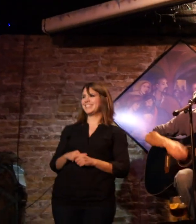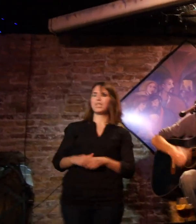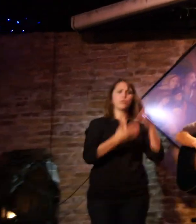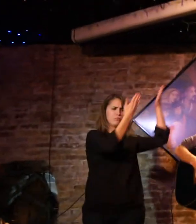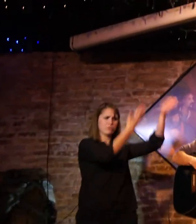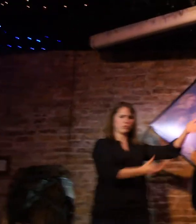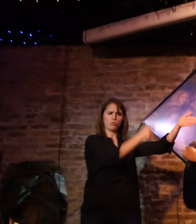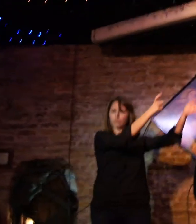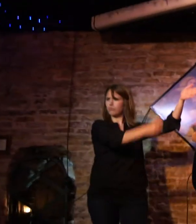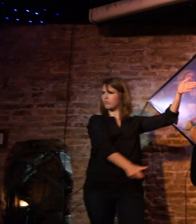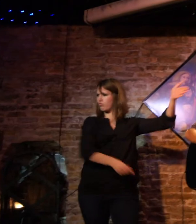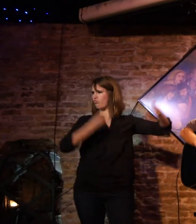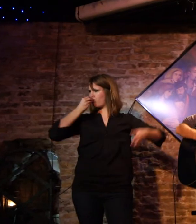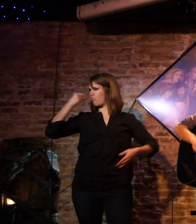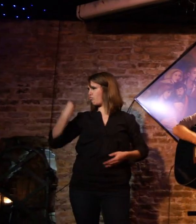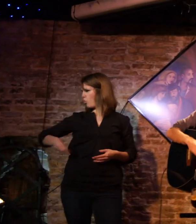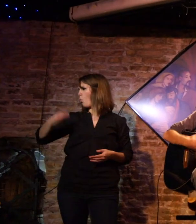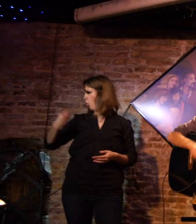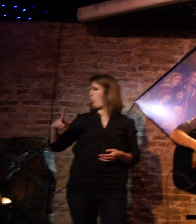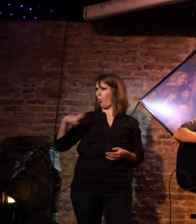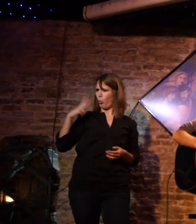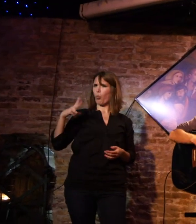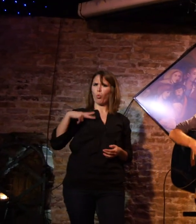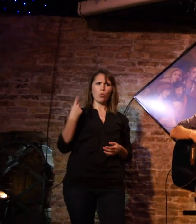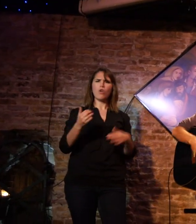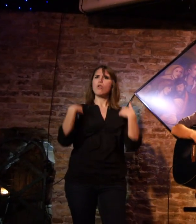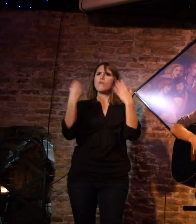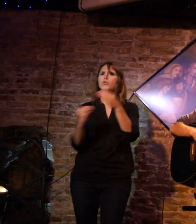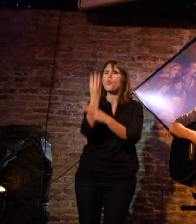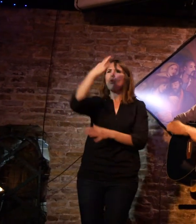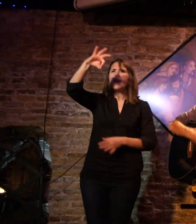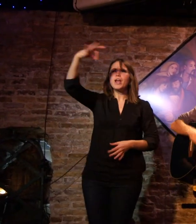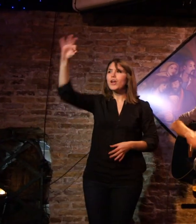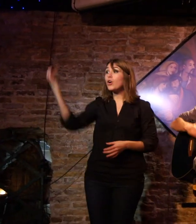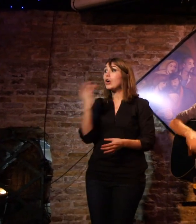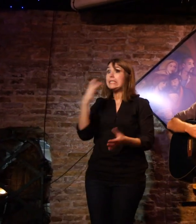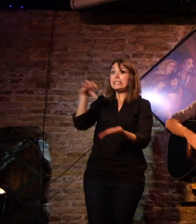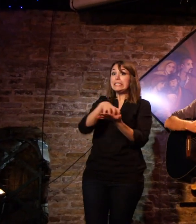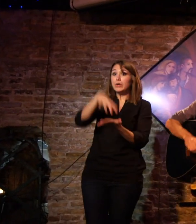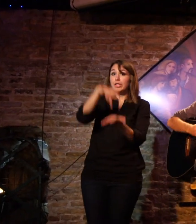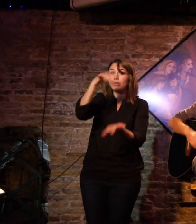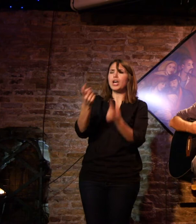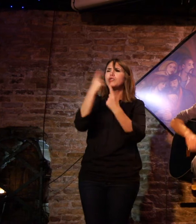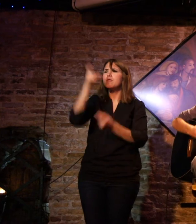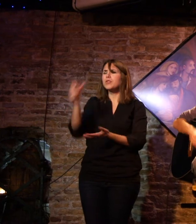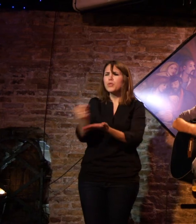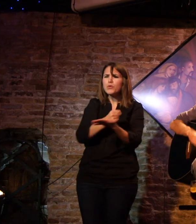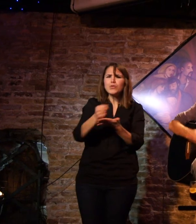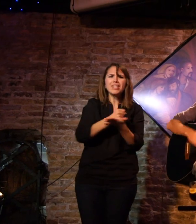Ante usted es un individuo de primera y alta gama. Les ofrezco un producto único. Si tienen dudas, consulte con su farmacéutico.